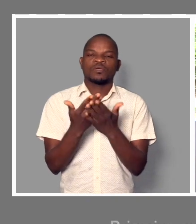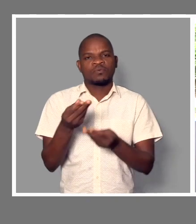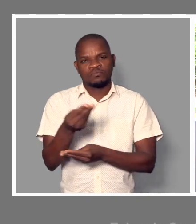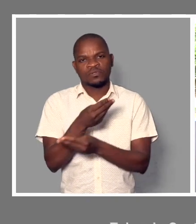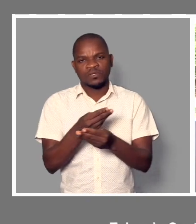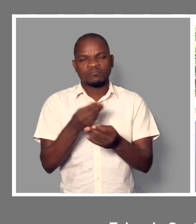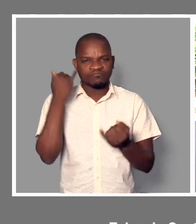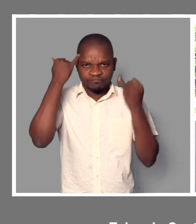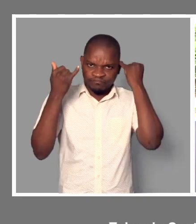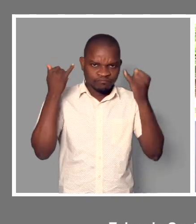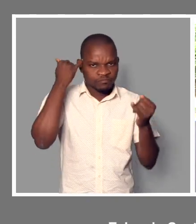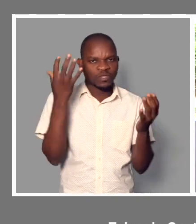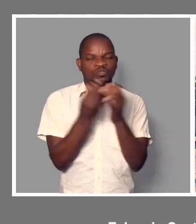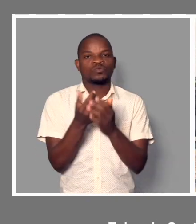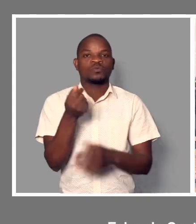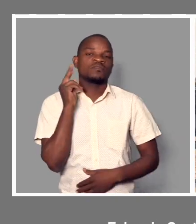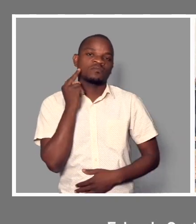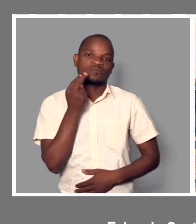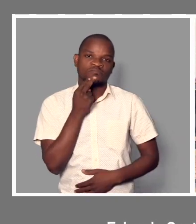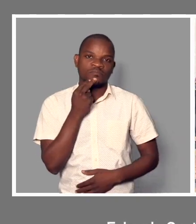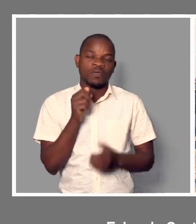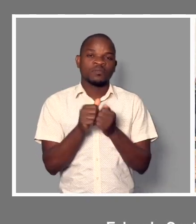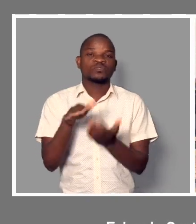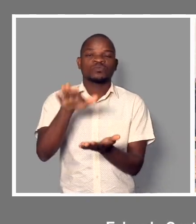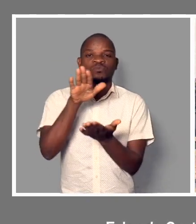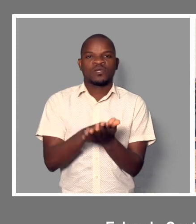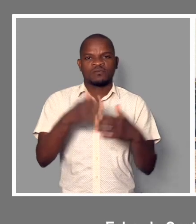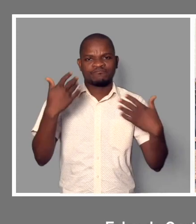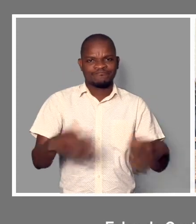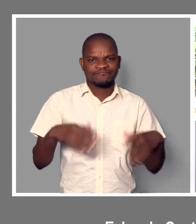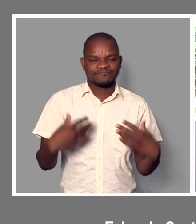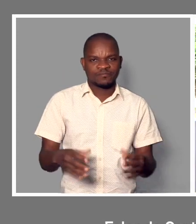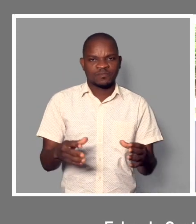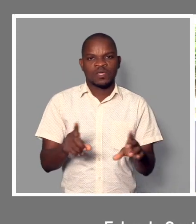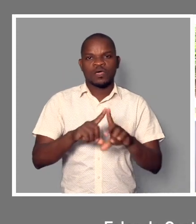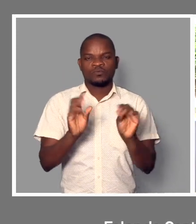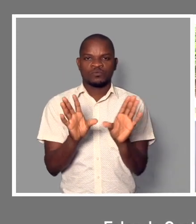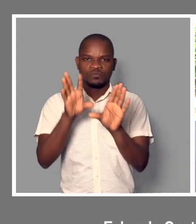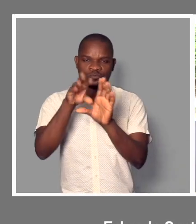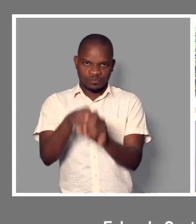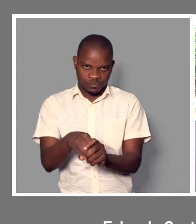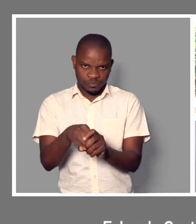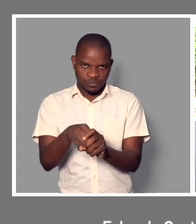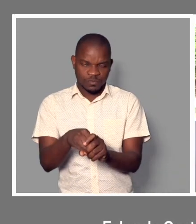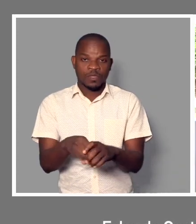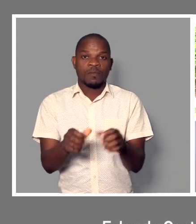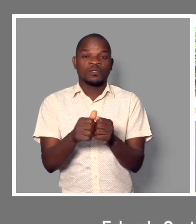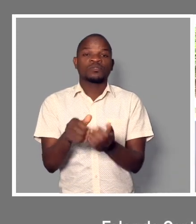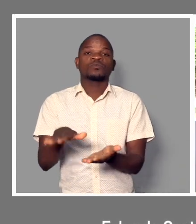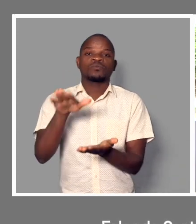E falar do parque infantil inclusivo, anjo de guarda, assim que nós chamamos, daqui na Obra do